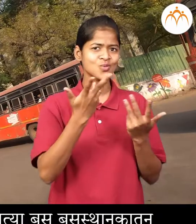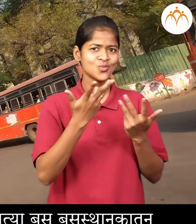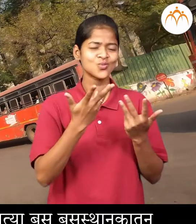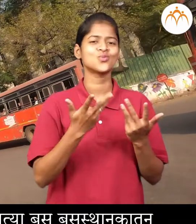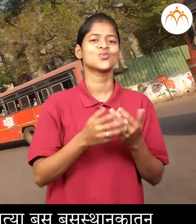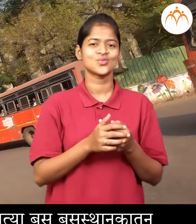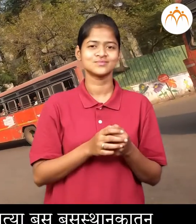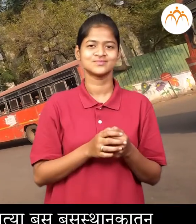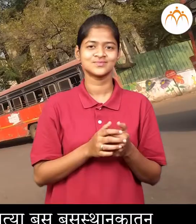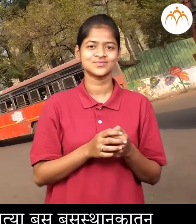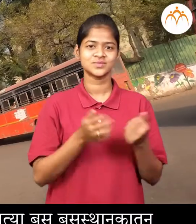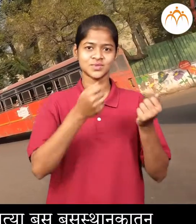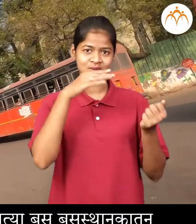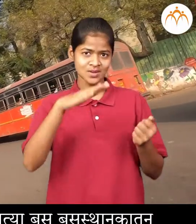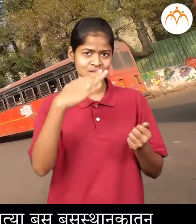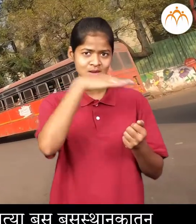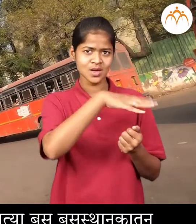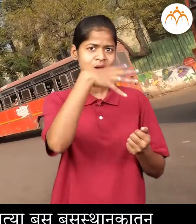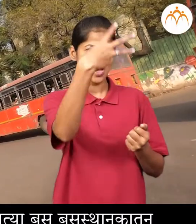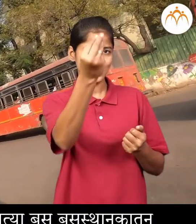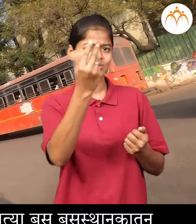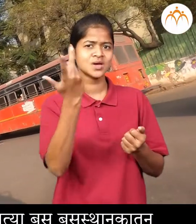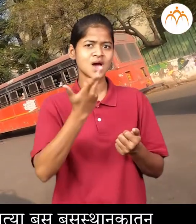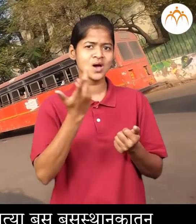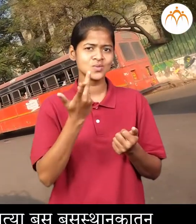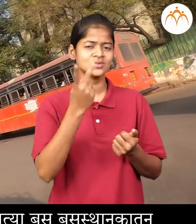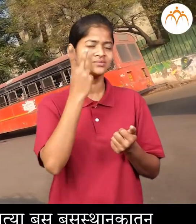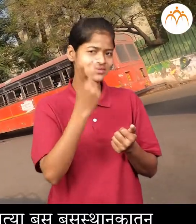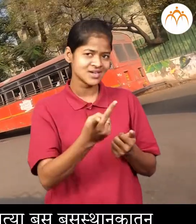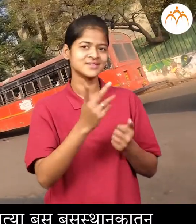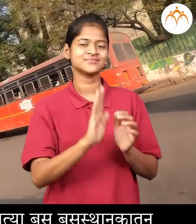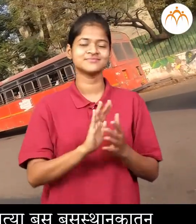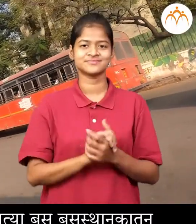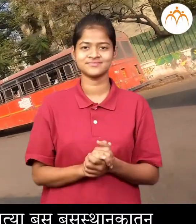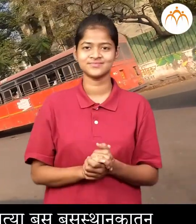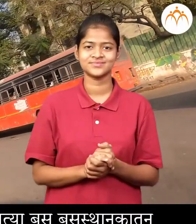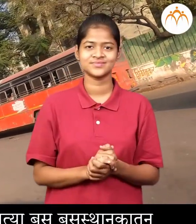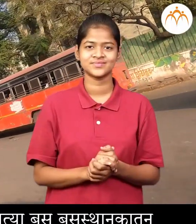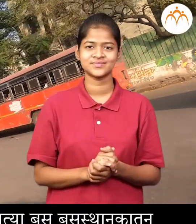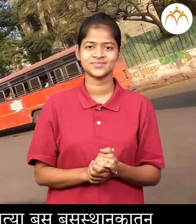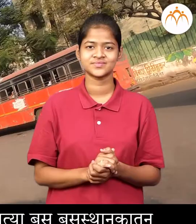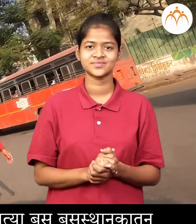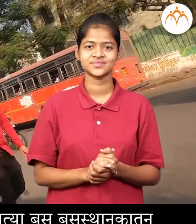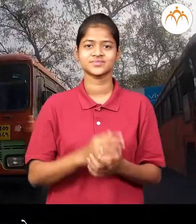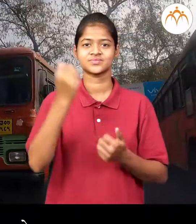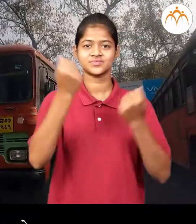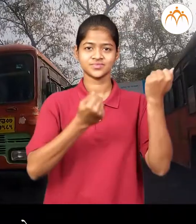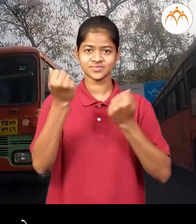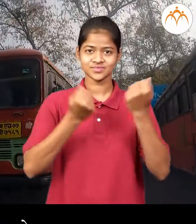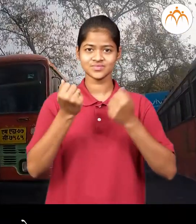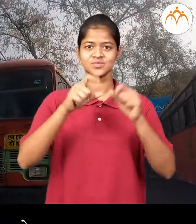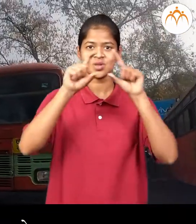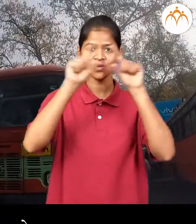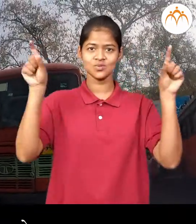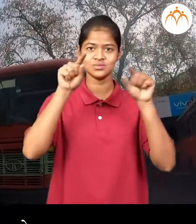आणि कोण त्या बस बस स्थानका तूँन बाहेर जात आहेत ते सुमेध बखत होता बस